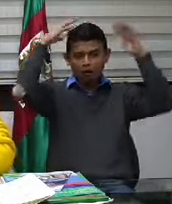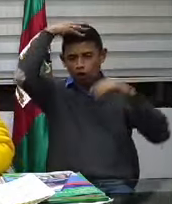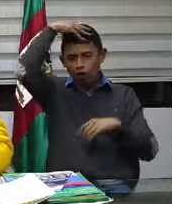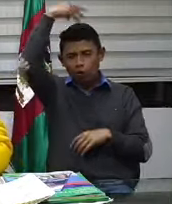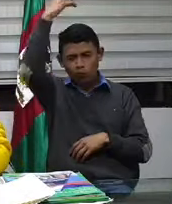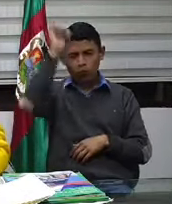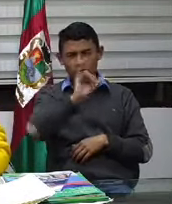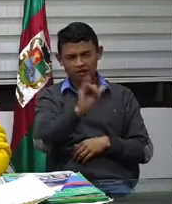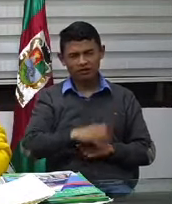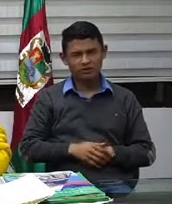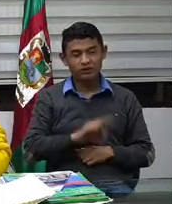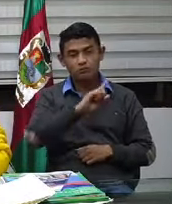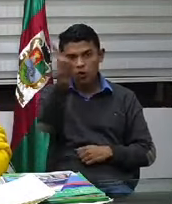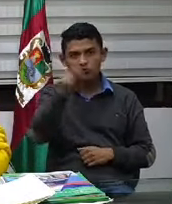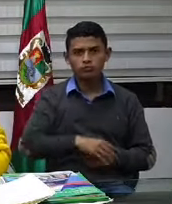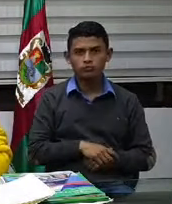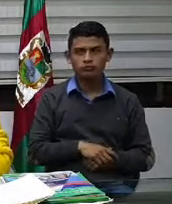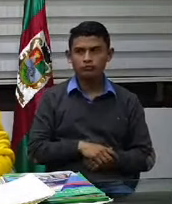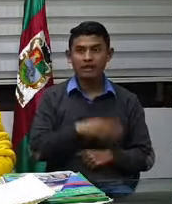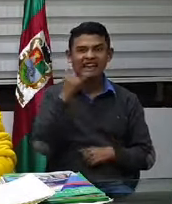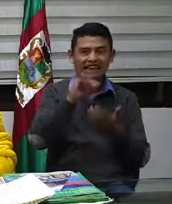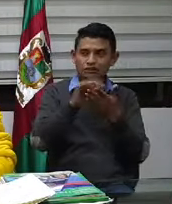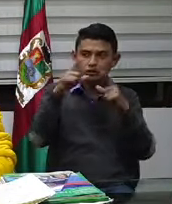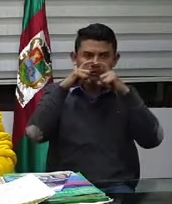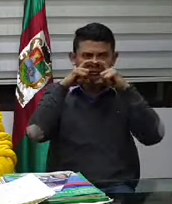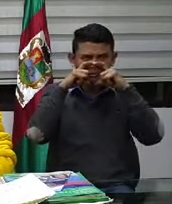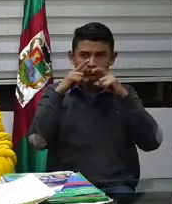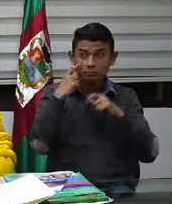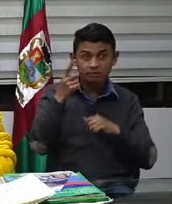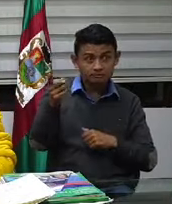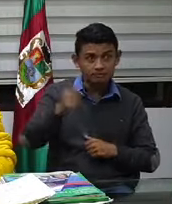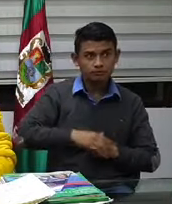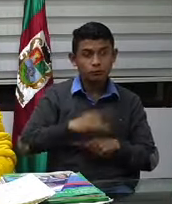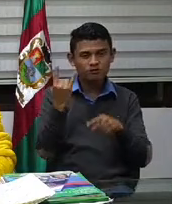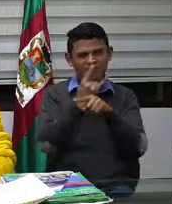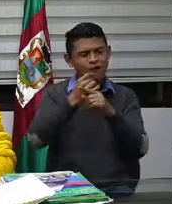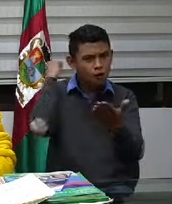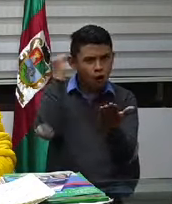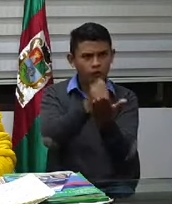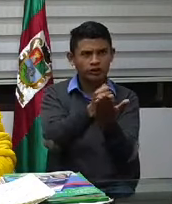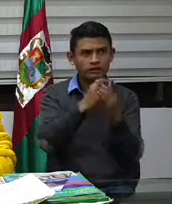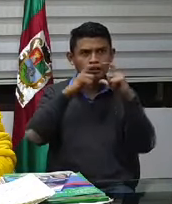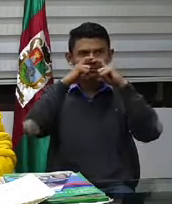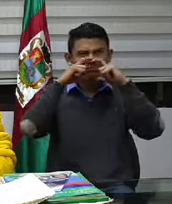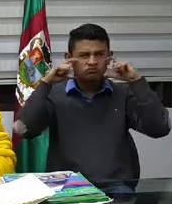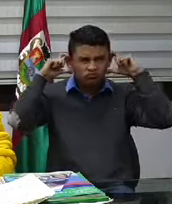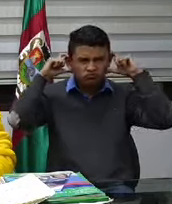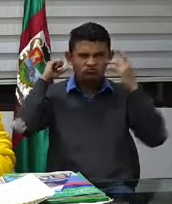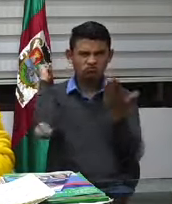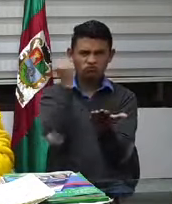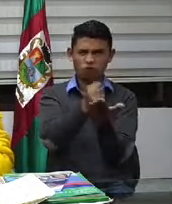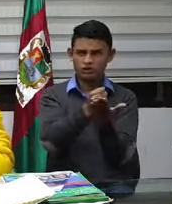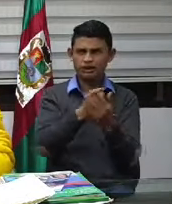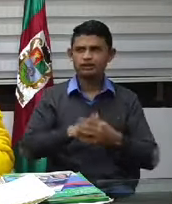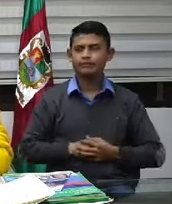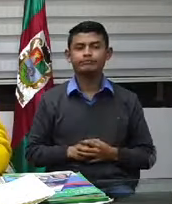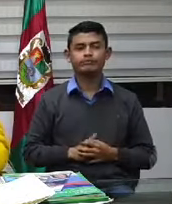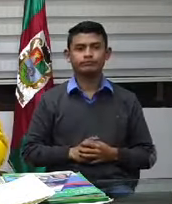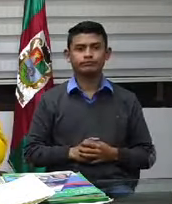Entonces, eso es lo que tiene que ver con el uso, con el uso obligatorio del tapabocas, ¿de acuerdo?